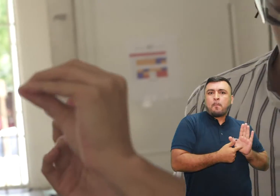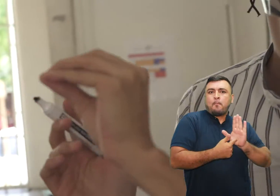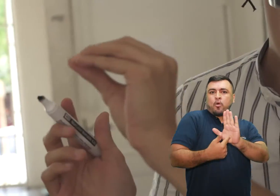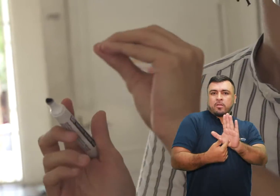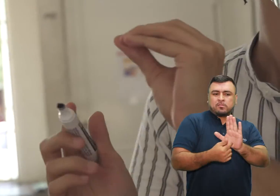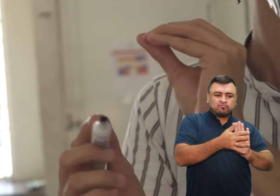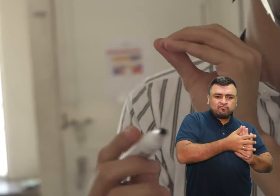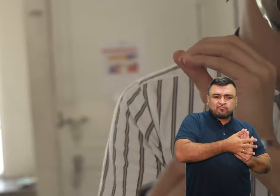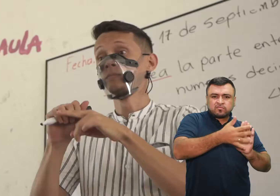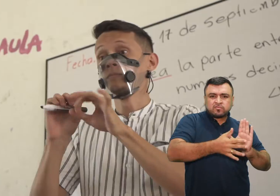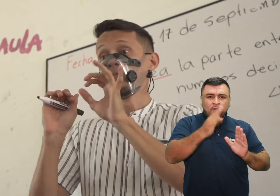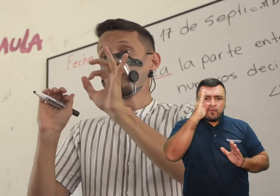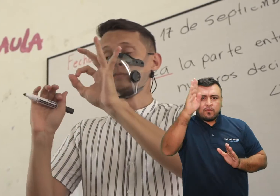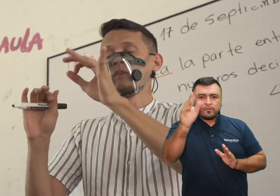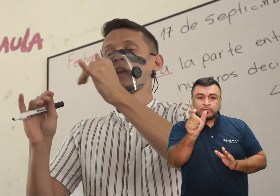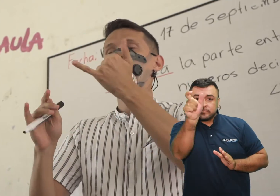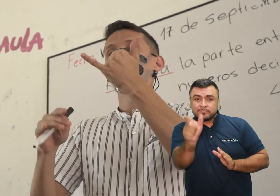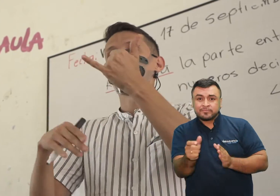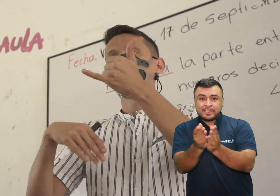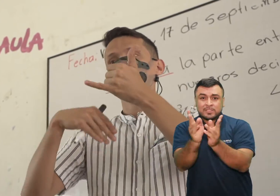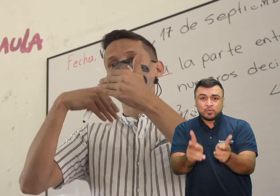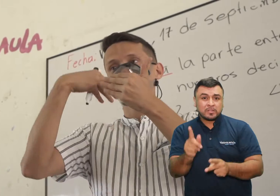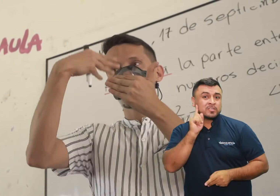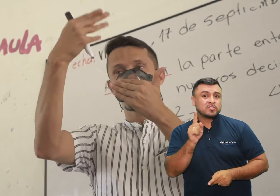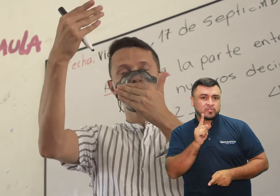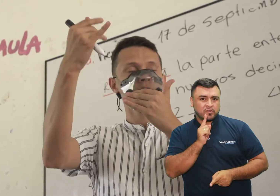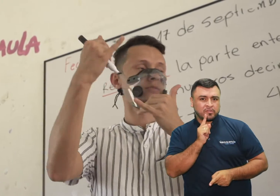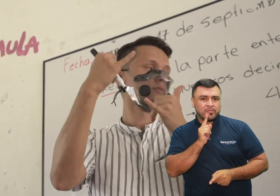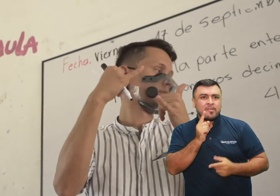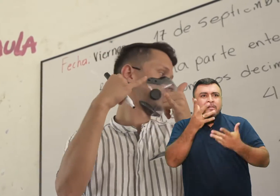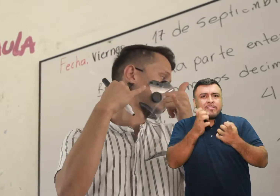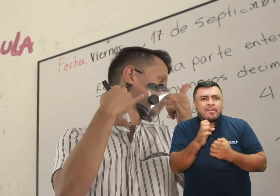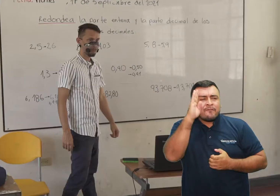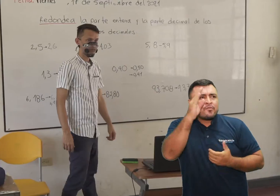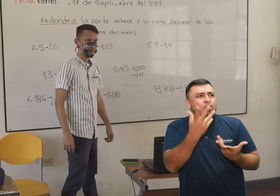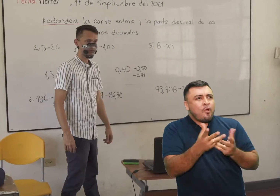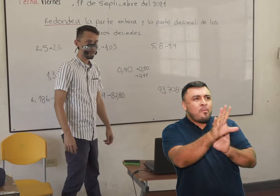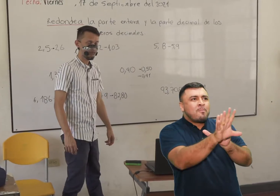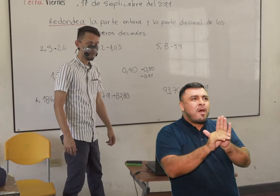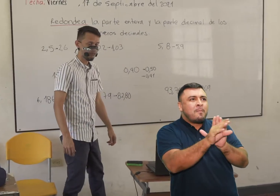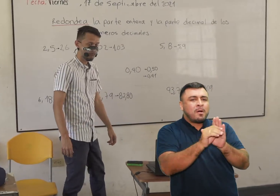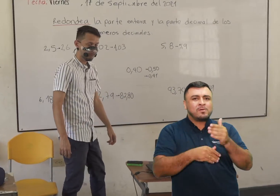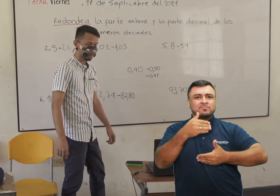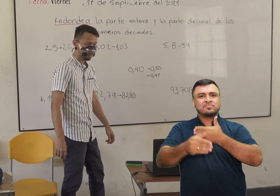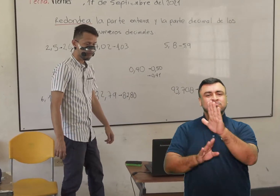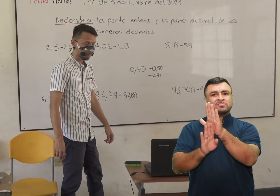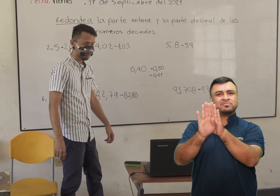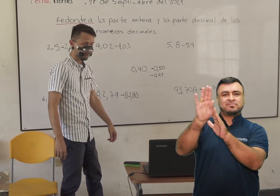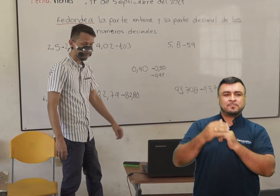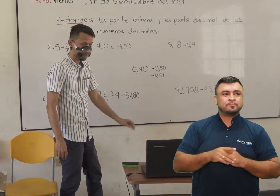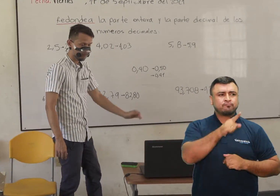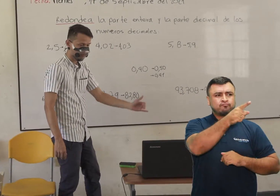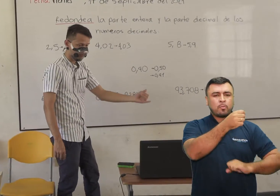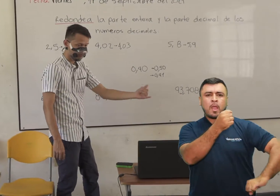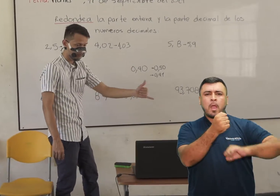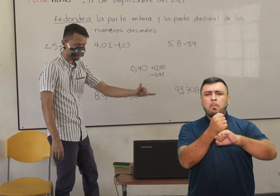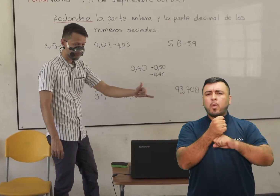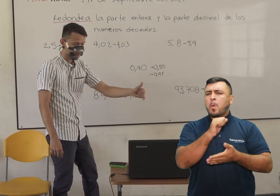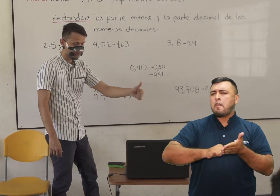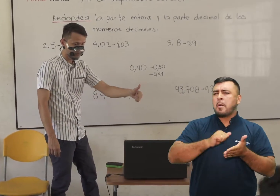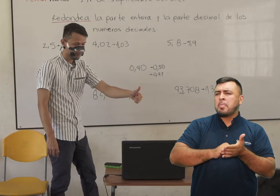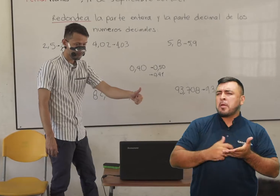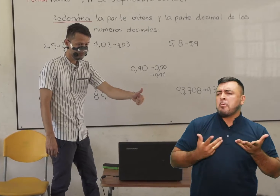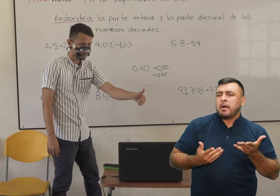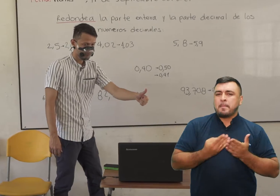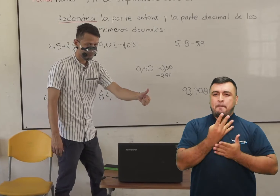ser el modelo del futuro sordo, estudiante que nosotros tenemos. Entonces nos ha venido ayudando con la parte